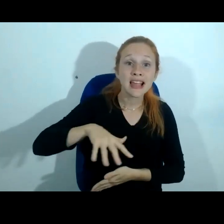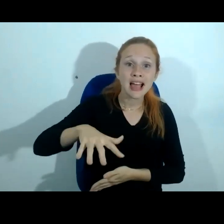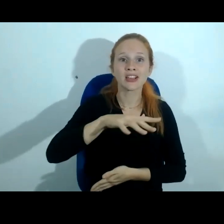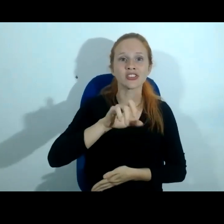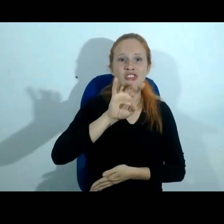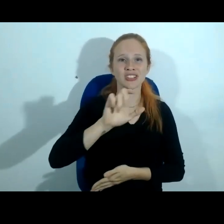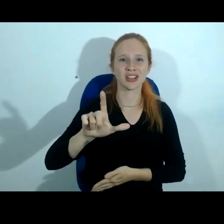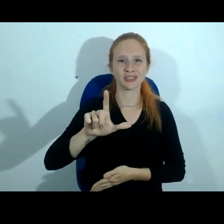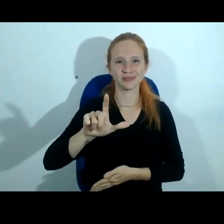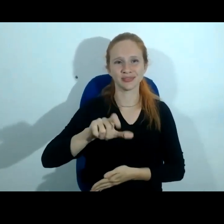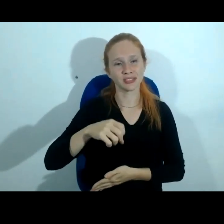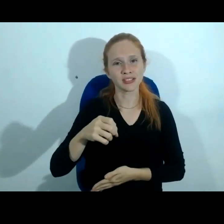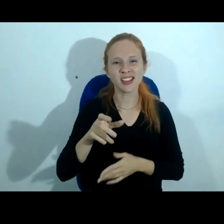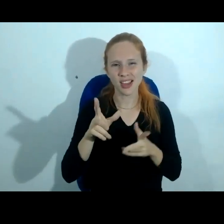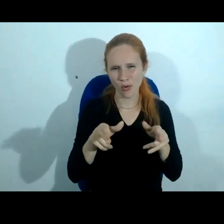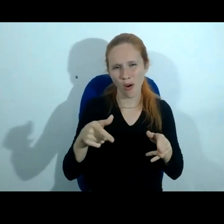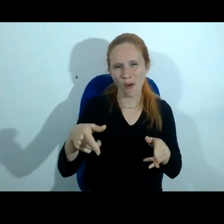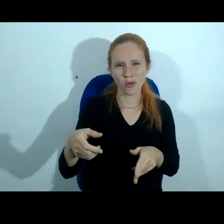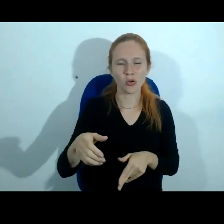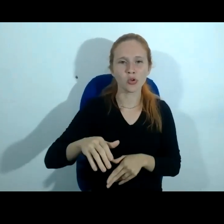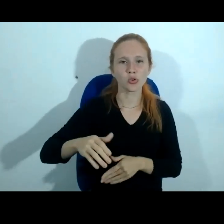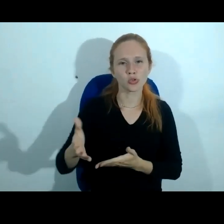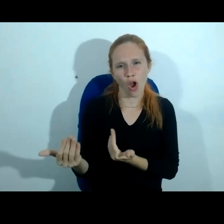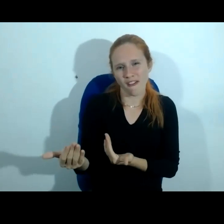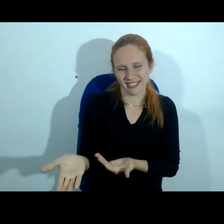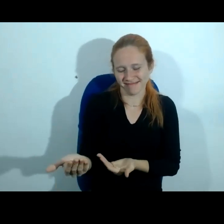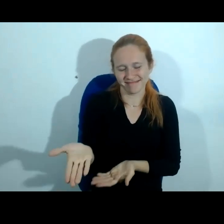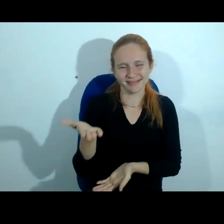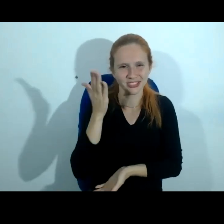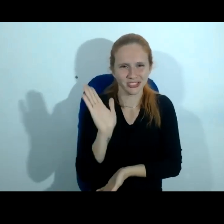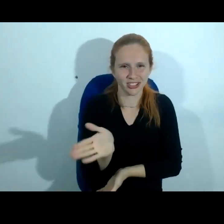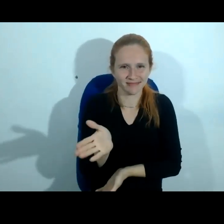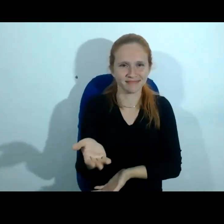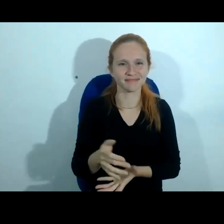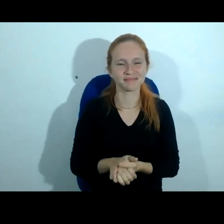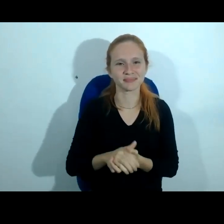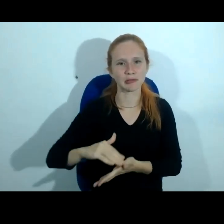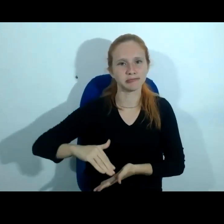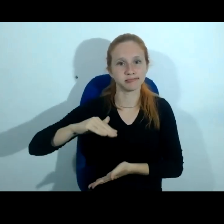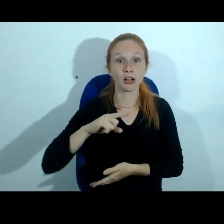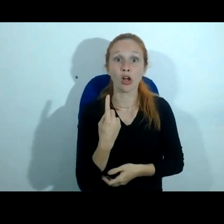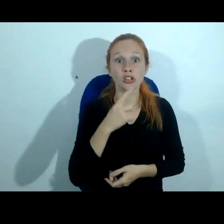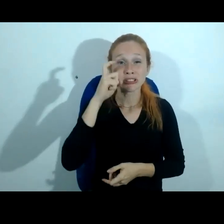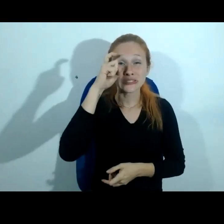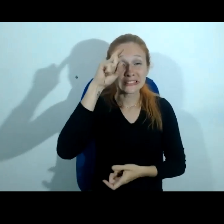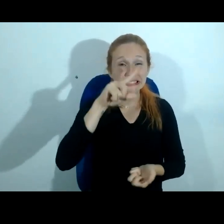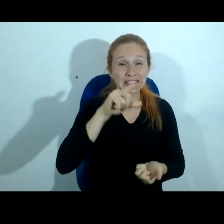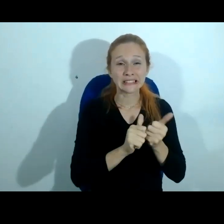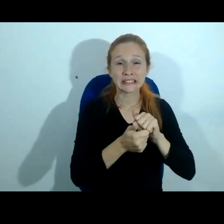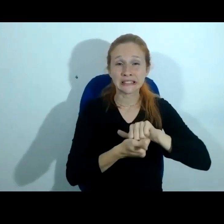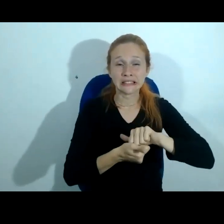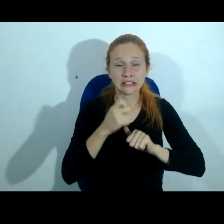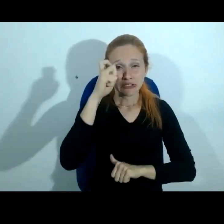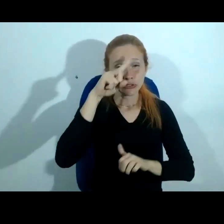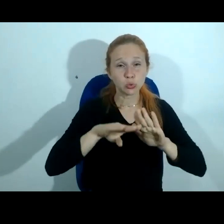como as novas gerações eu acredito que vão ser então essa nossa dificuldade de adaptação e de vivência no mundo